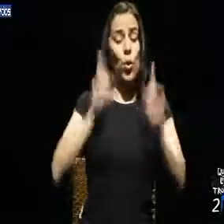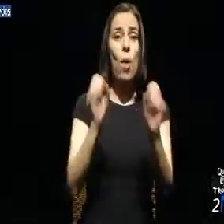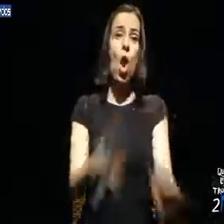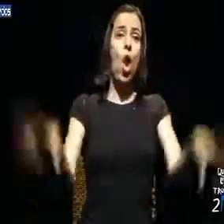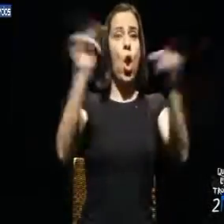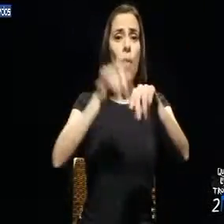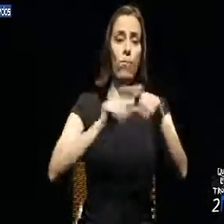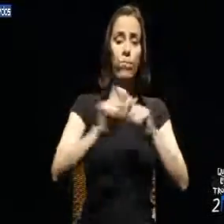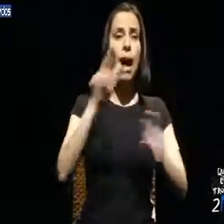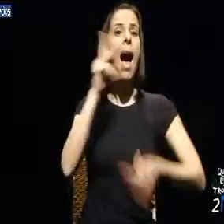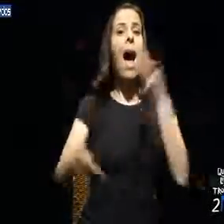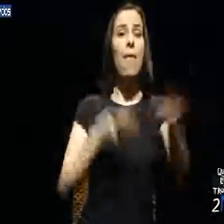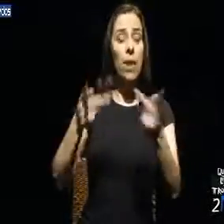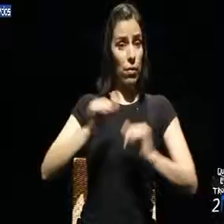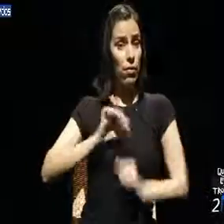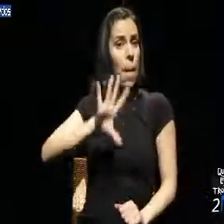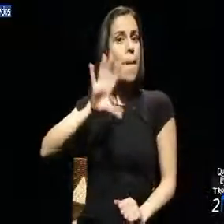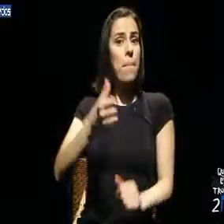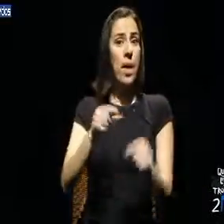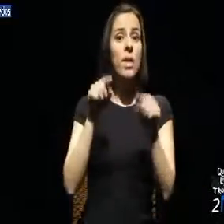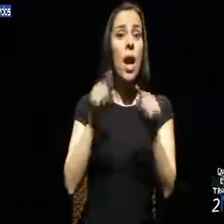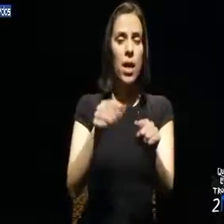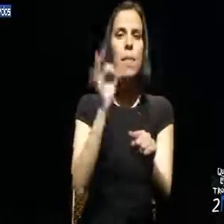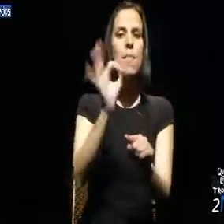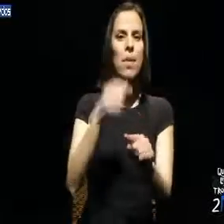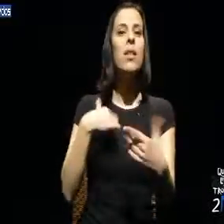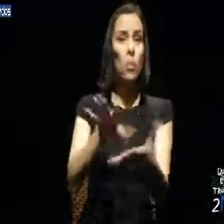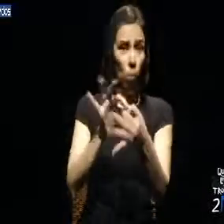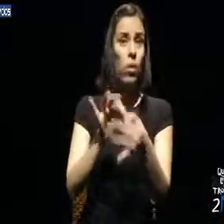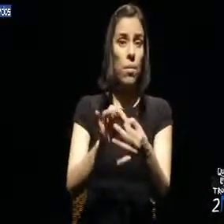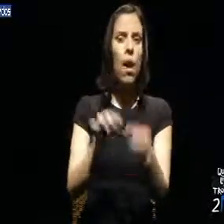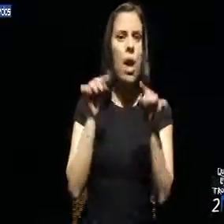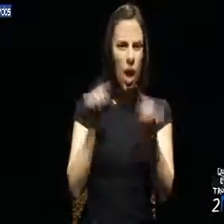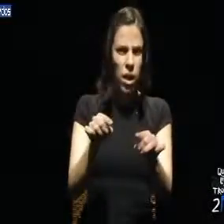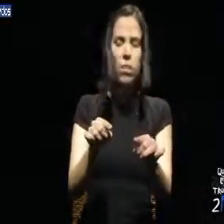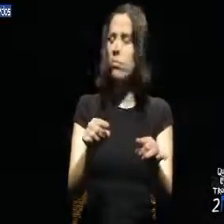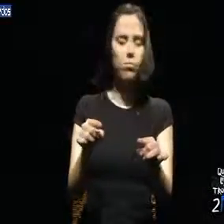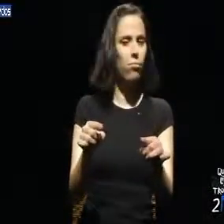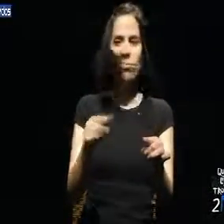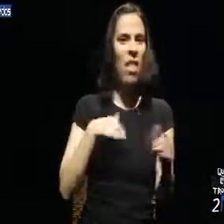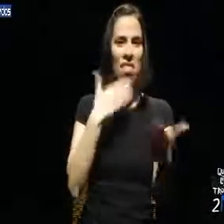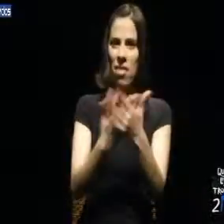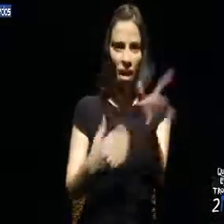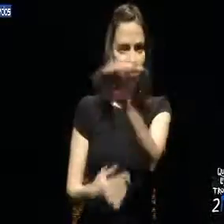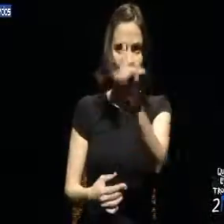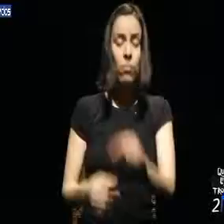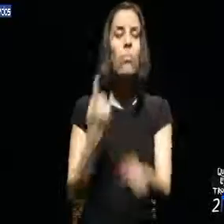novo período de avaliação do nosso país. Para isto precisam da nossa colaboração e isso é o que não lhes daremos. Porque não